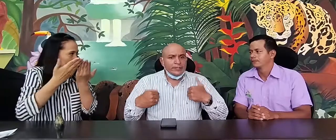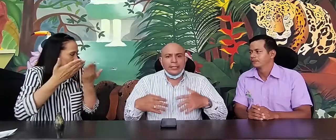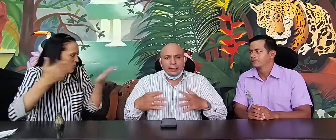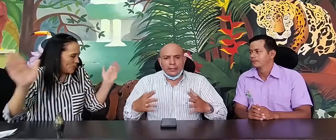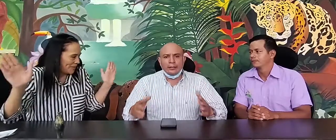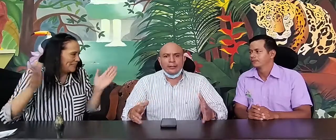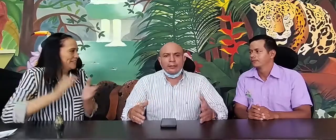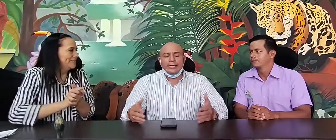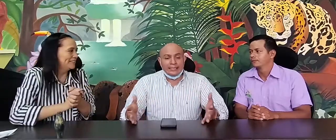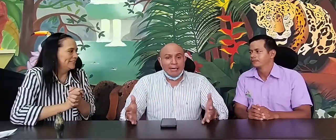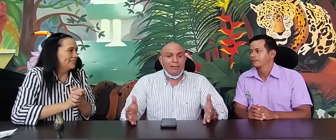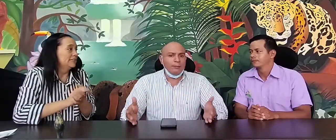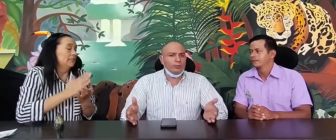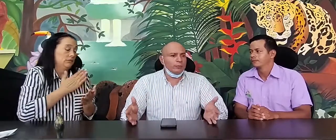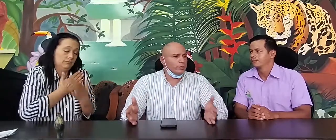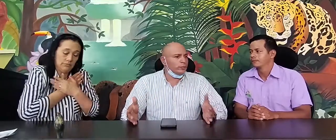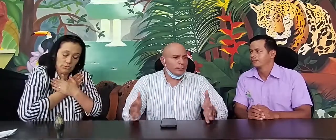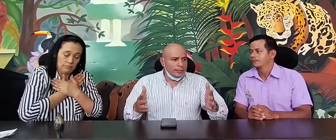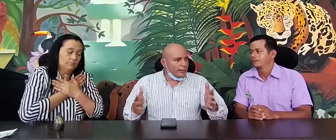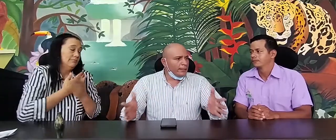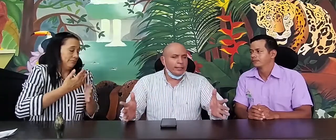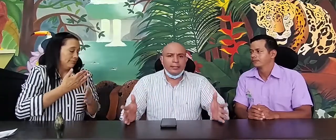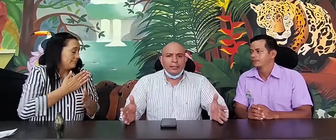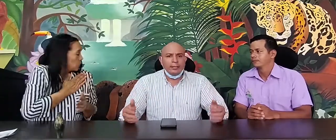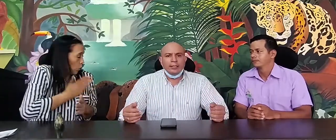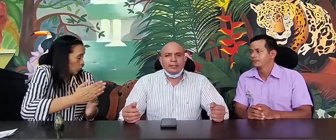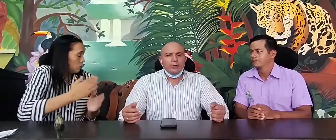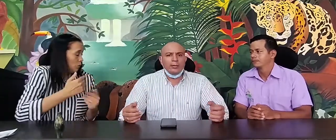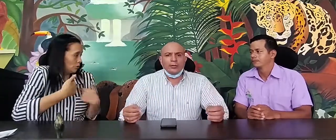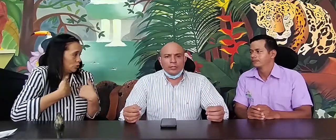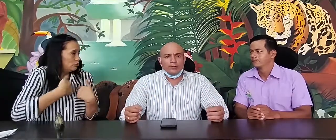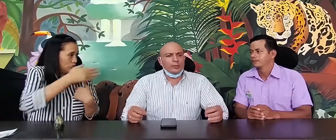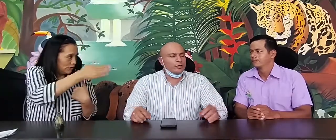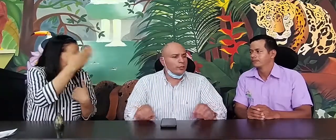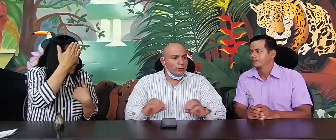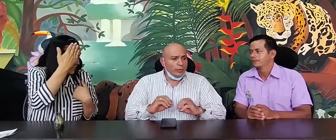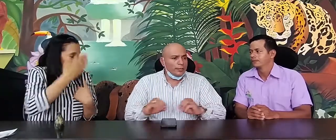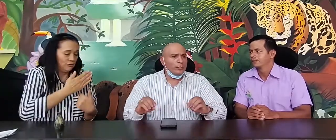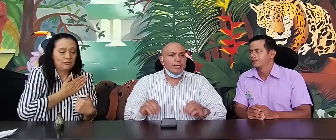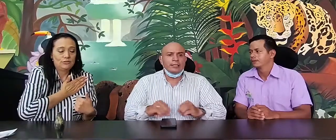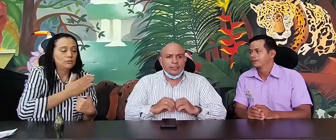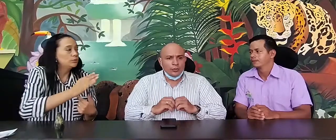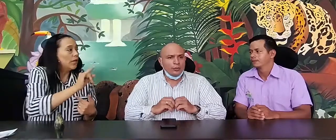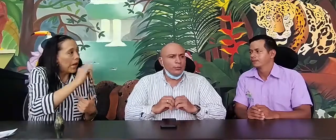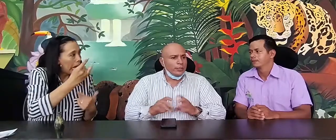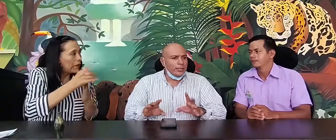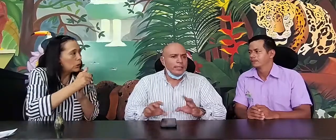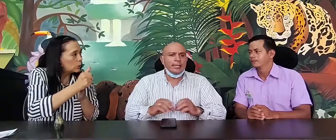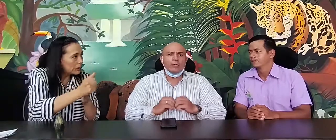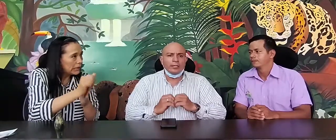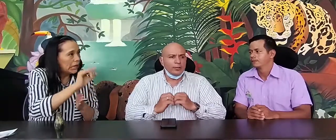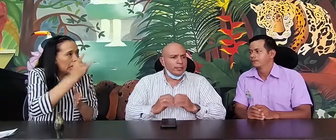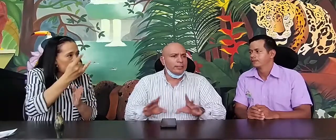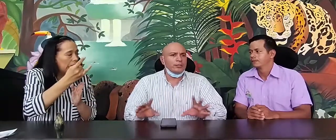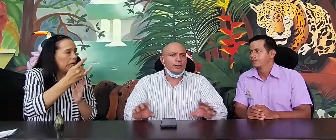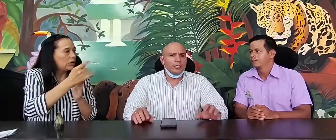quien les habla, por supuesto, ustedes saben que he estado a la menor disposición, cualquier orientación jurídica, cualquier orientación que